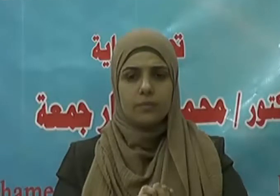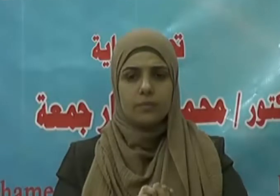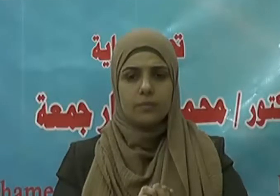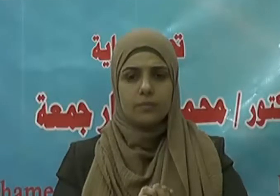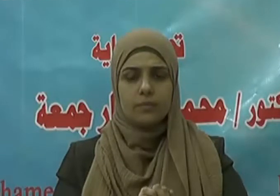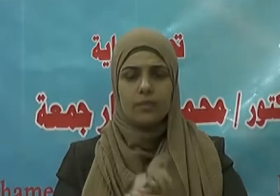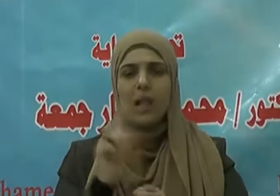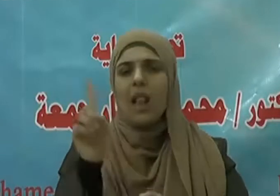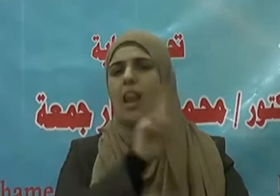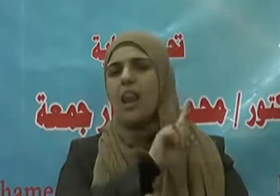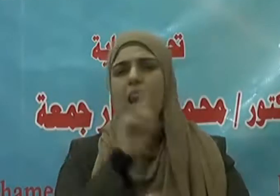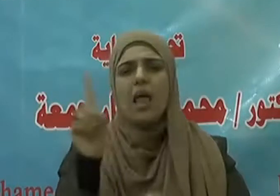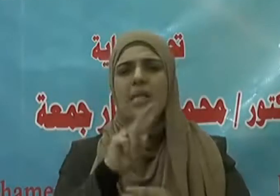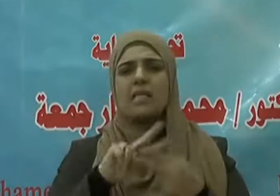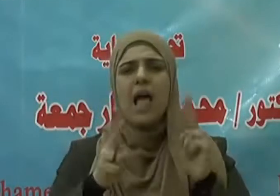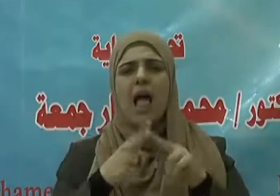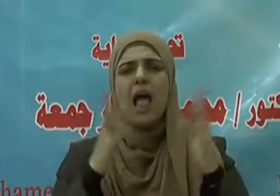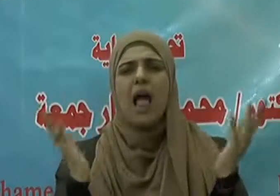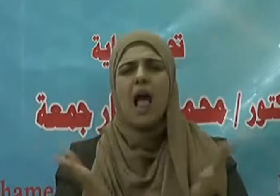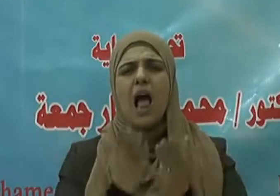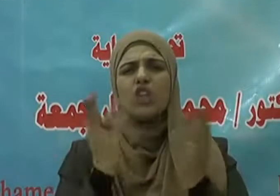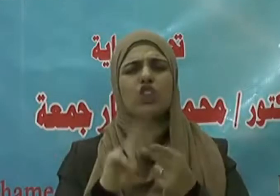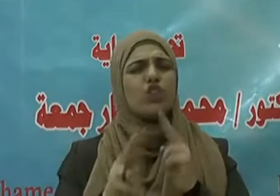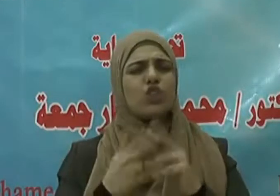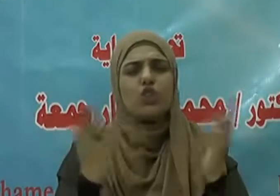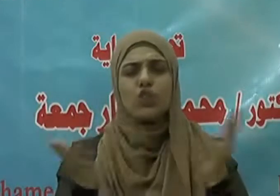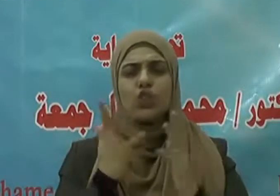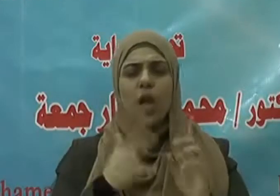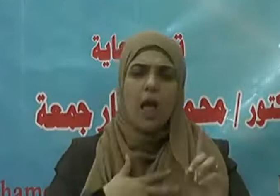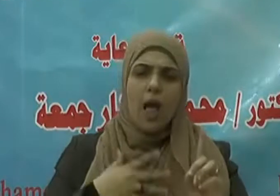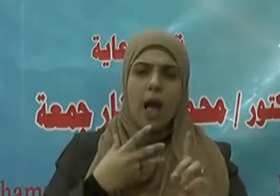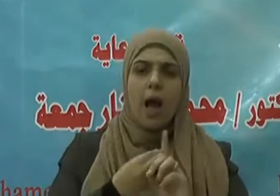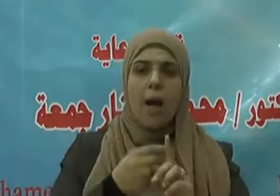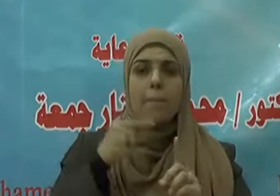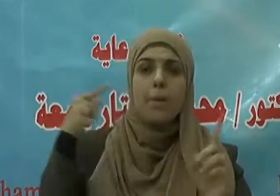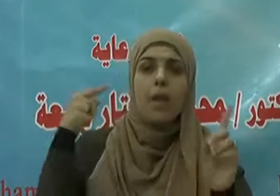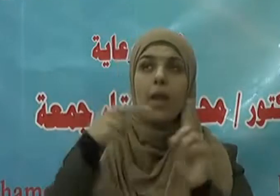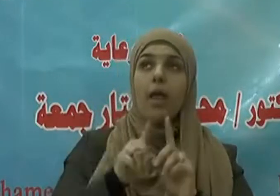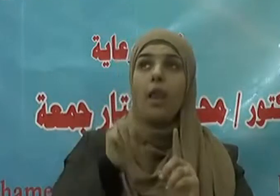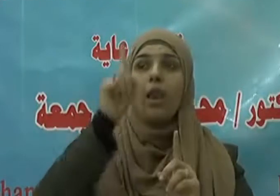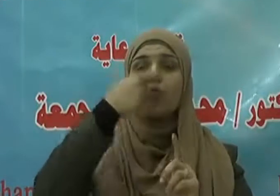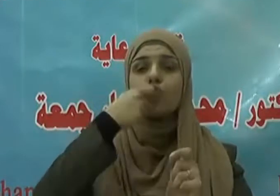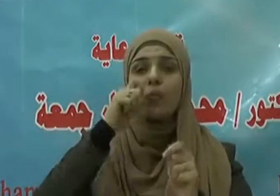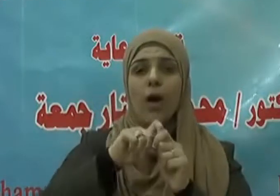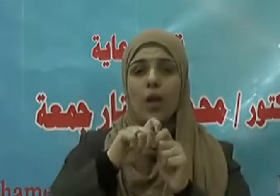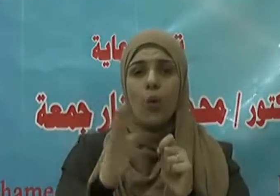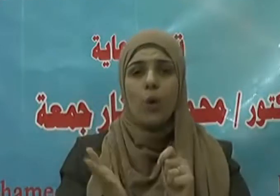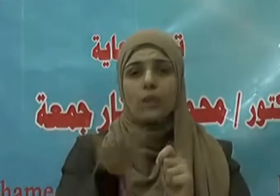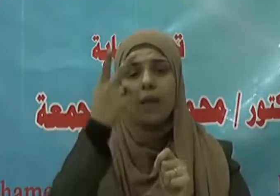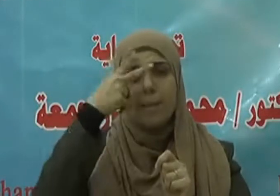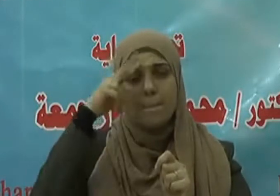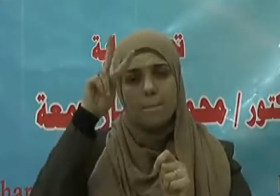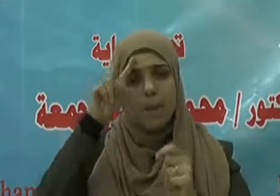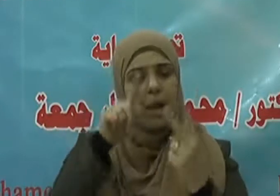صلى الله عليه وسلم كل ميت يختم على عمله إلا الذي